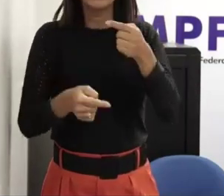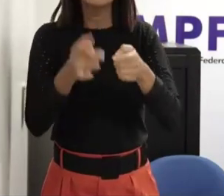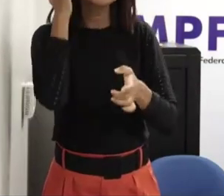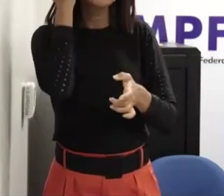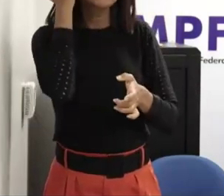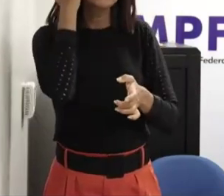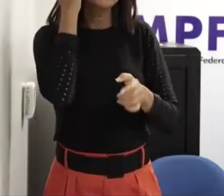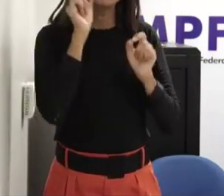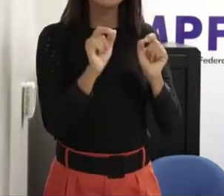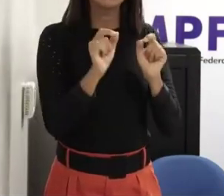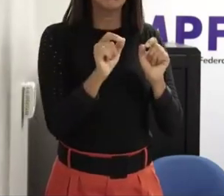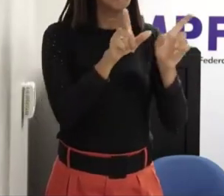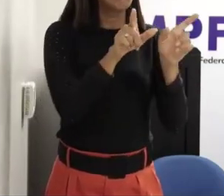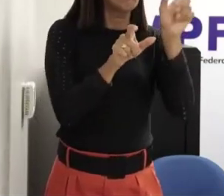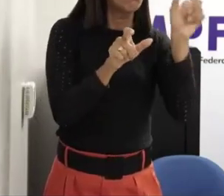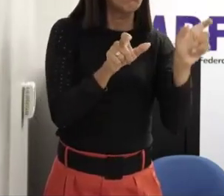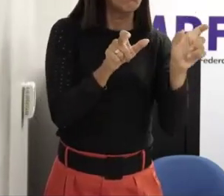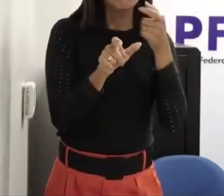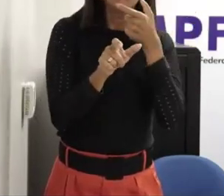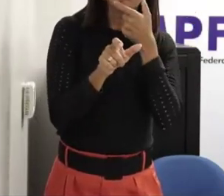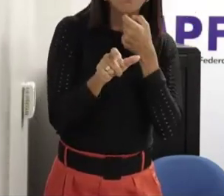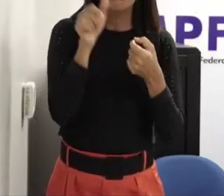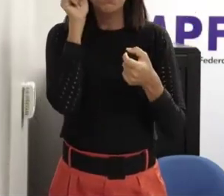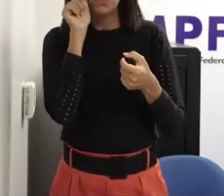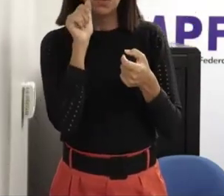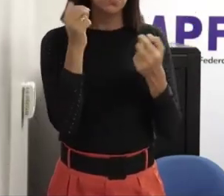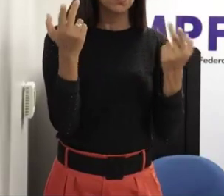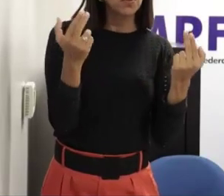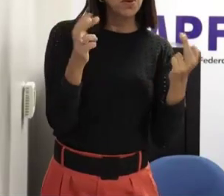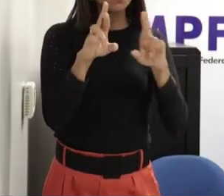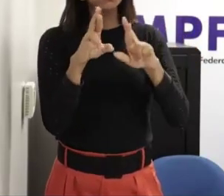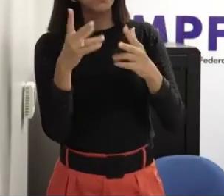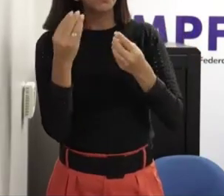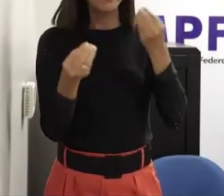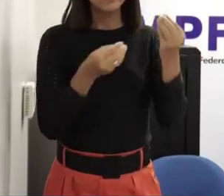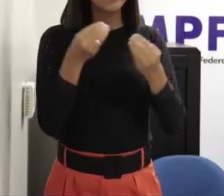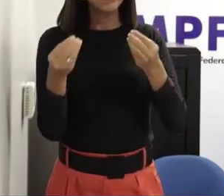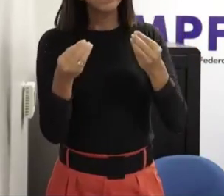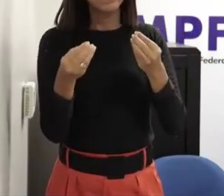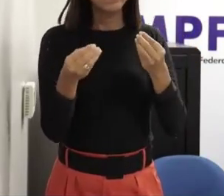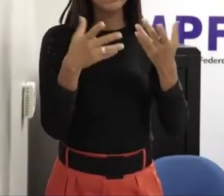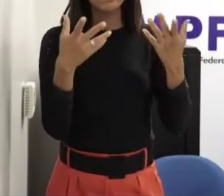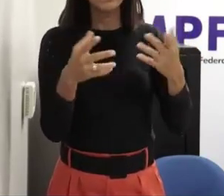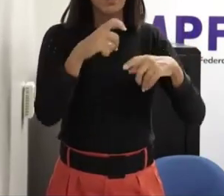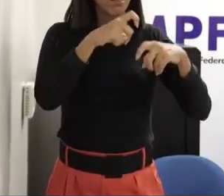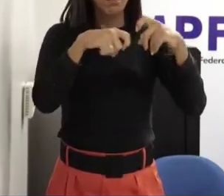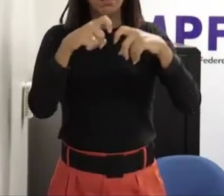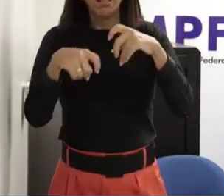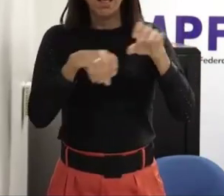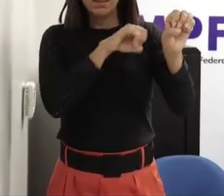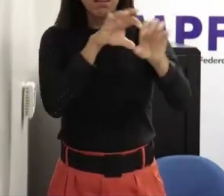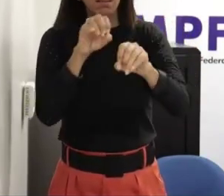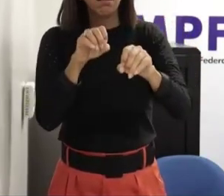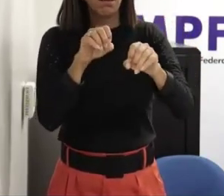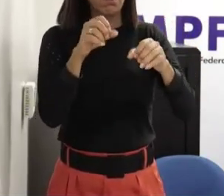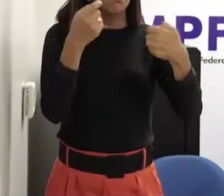gêneros nas escolas sobre fazer educação sexual e deturpar com questões de